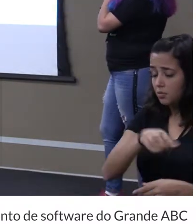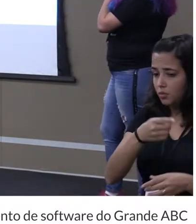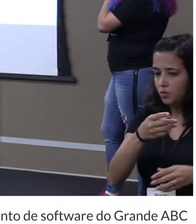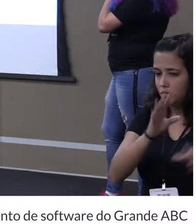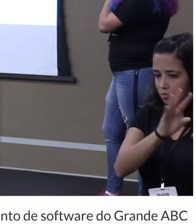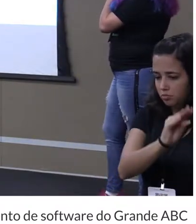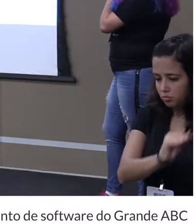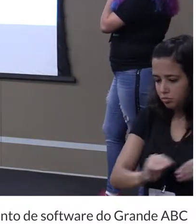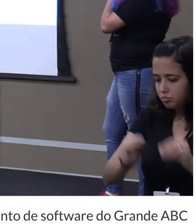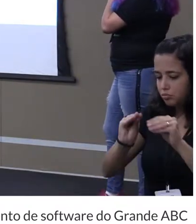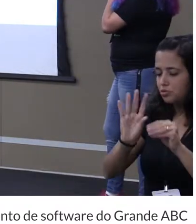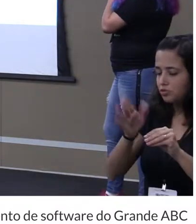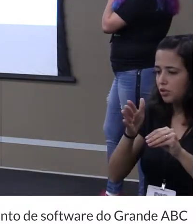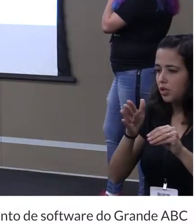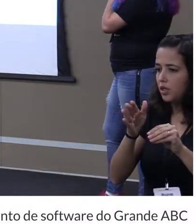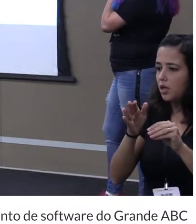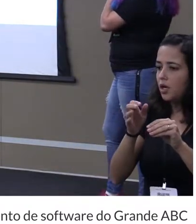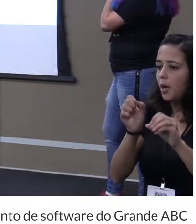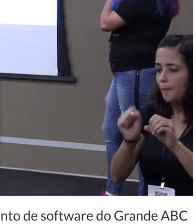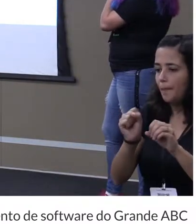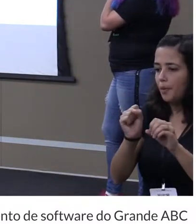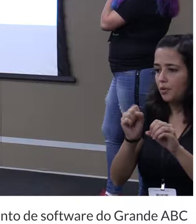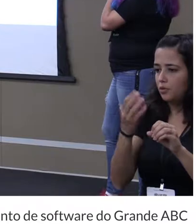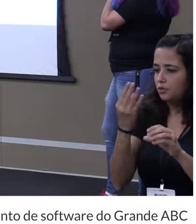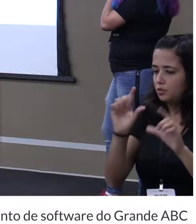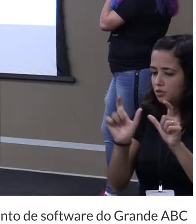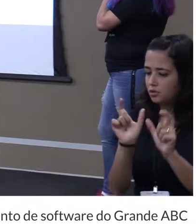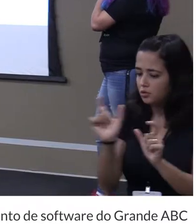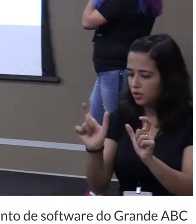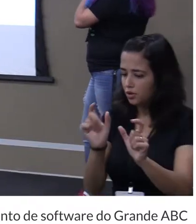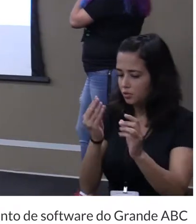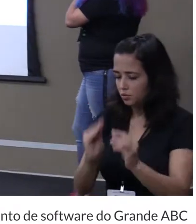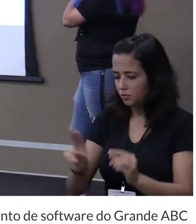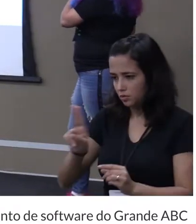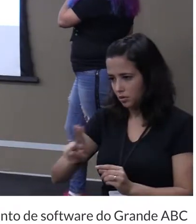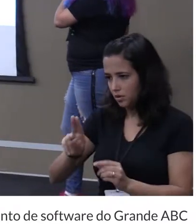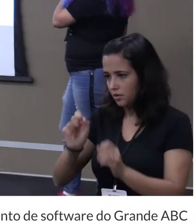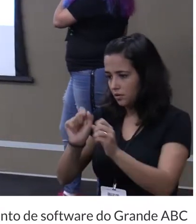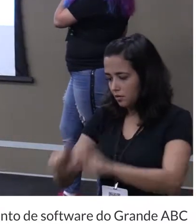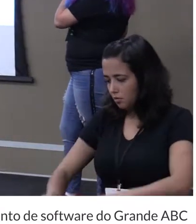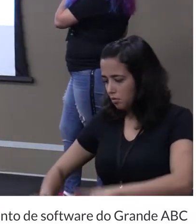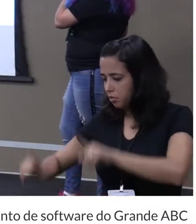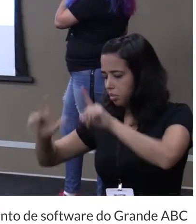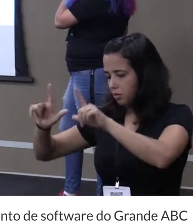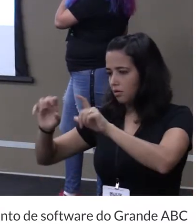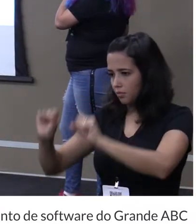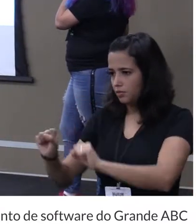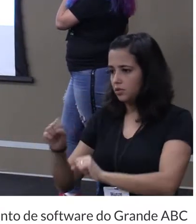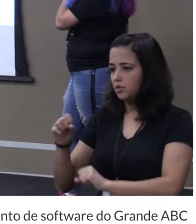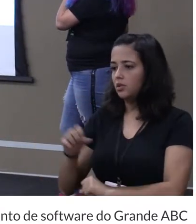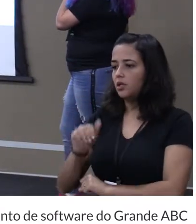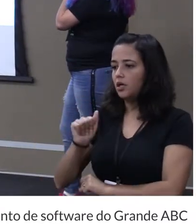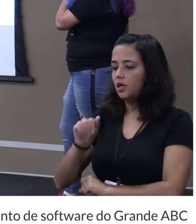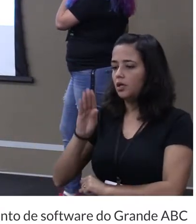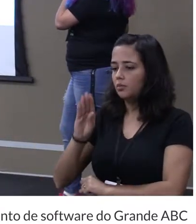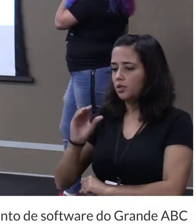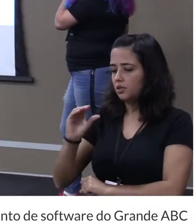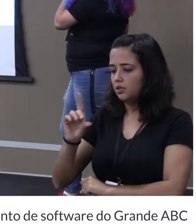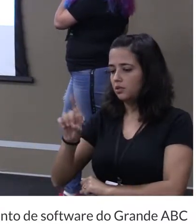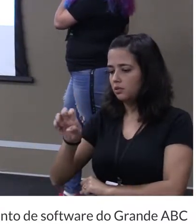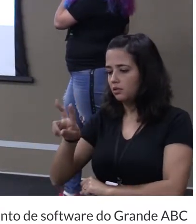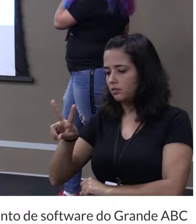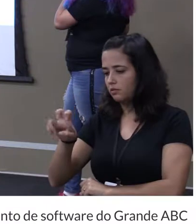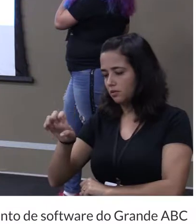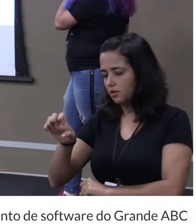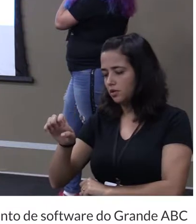momento que eu importei ele aqui eu posso usar a minha tag. Aí se eu não passo nada ele vem aqui abcdev 2018 se eu passar o ano